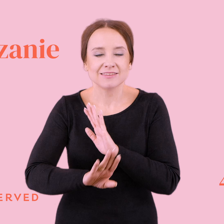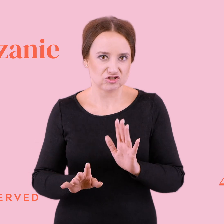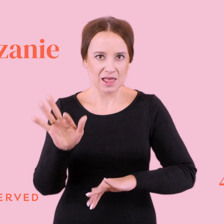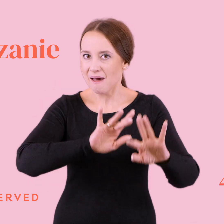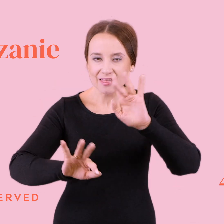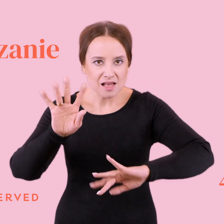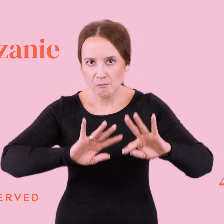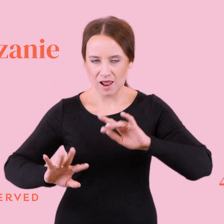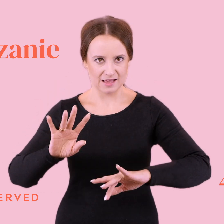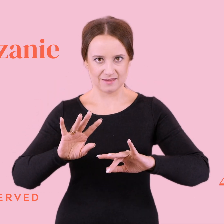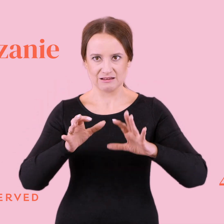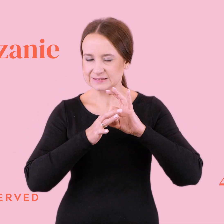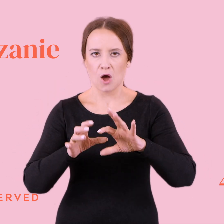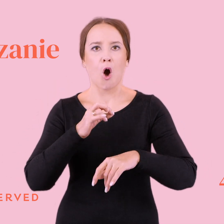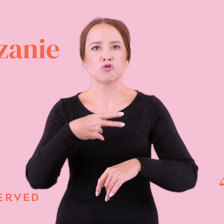klasyczna manipulacja odrobaczająca, to jest na przykład